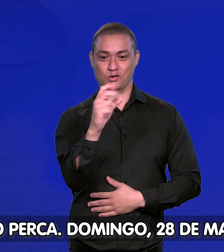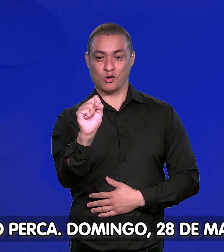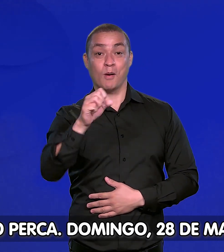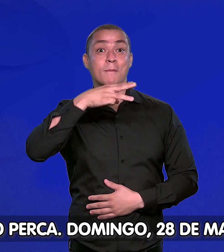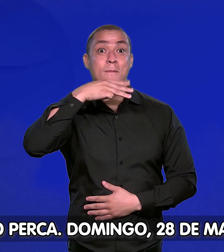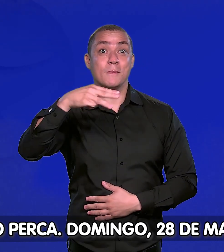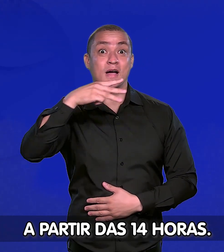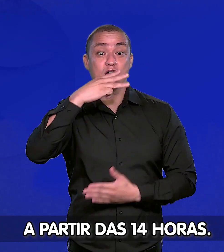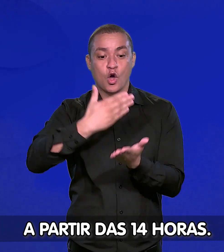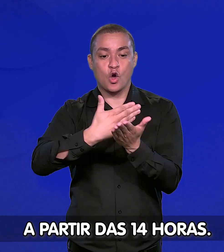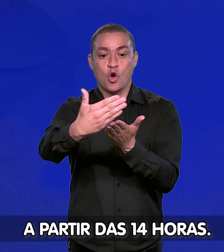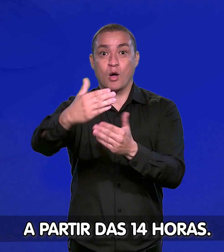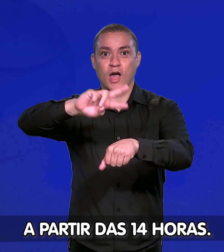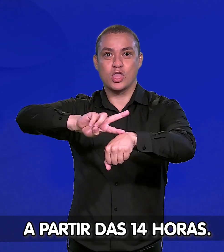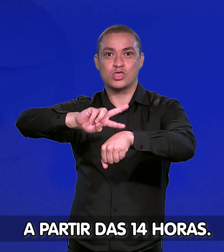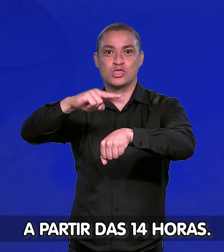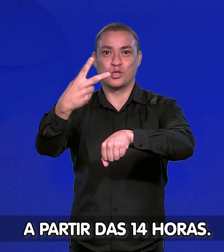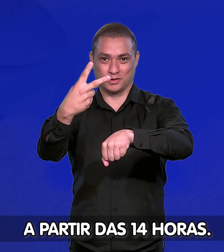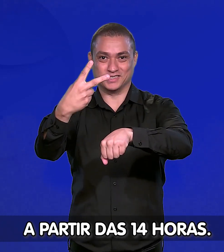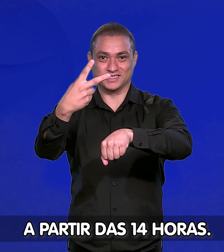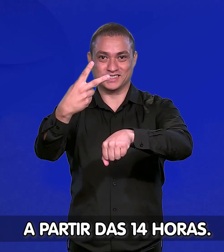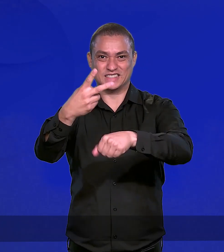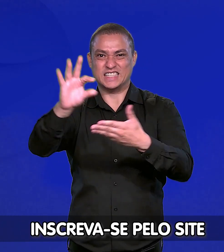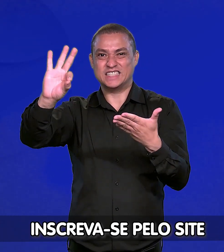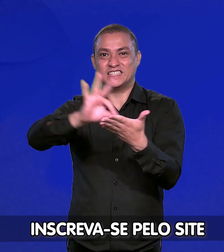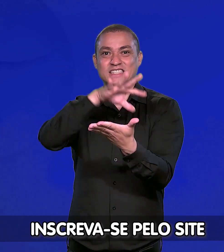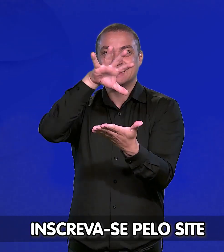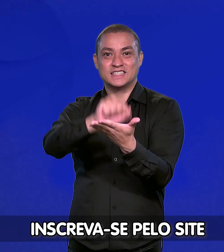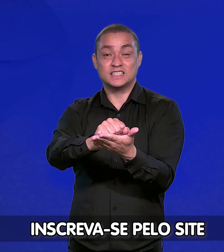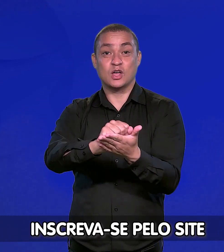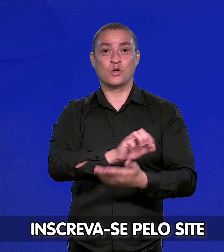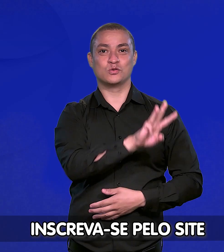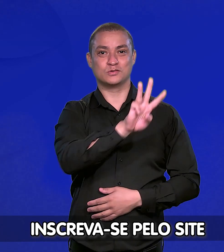de março, a partir das 14h. Inscreva-se pelo site